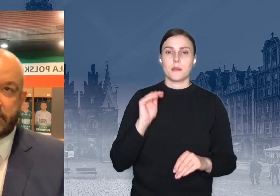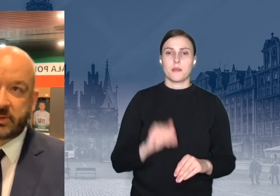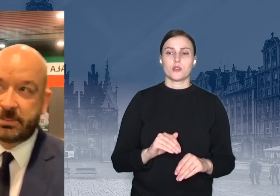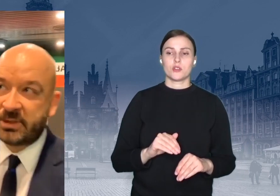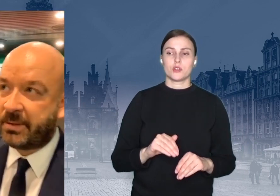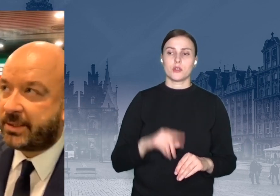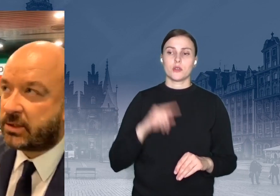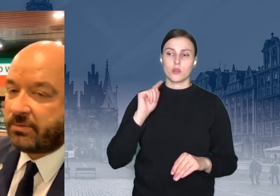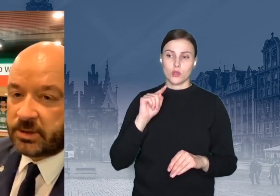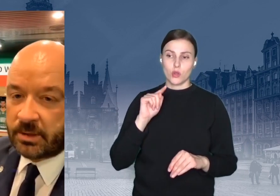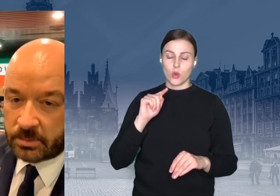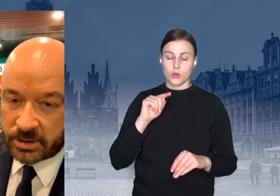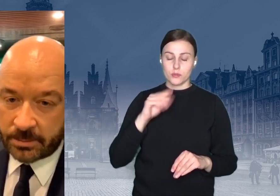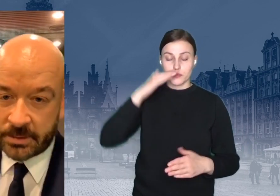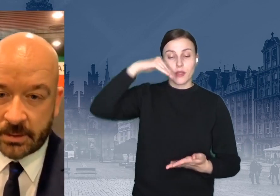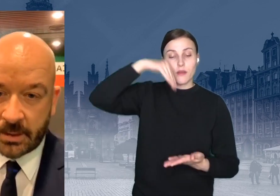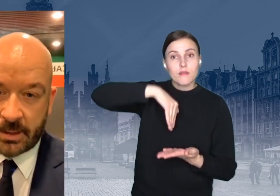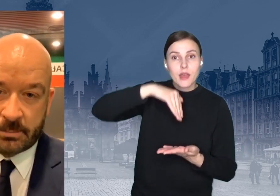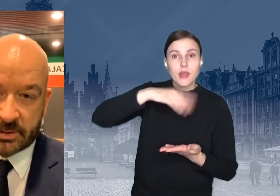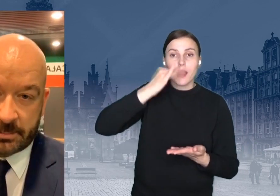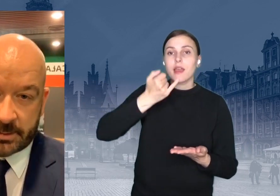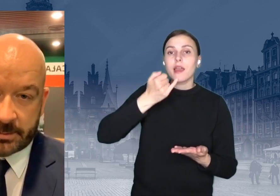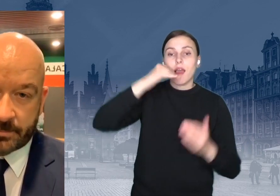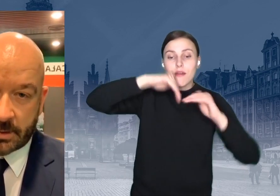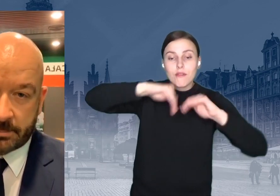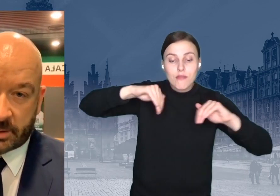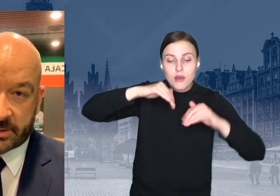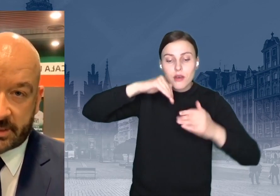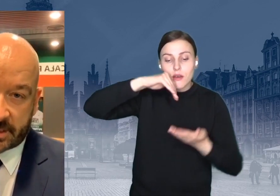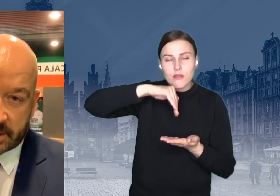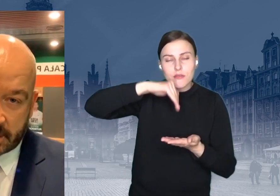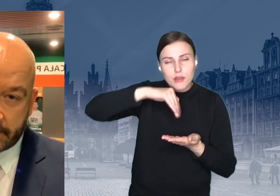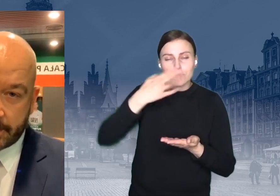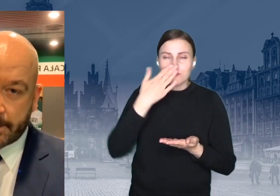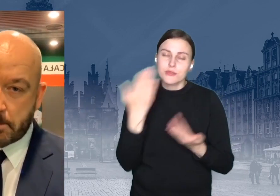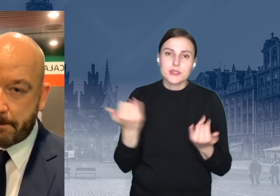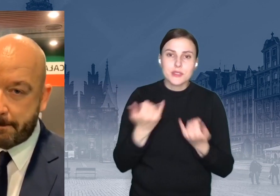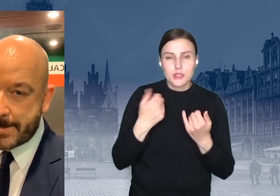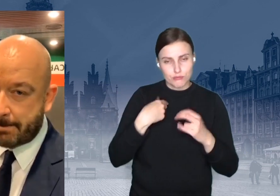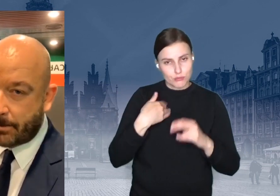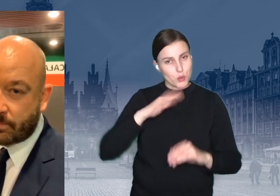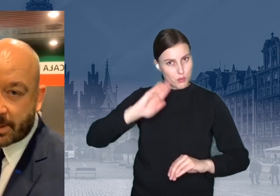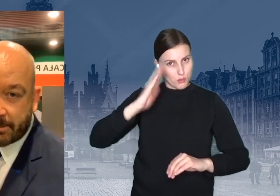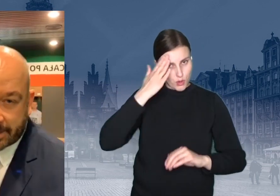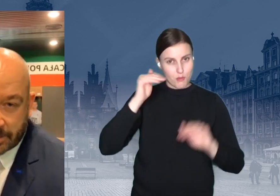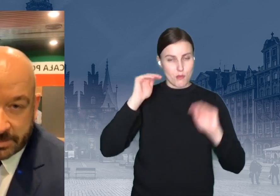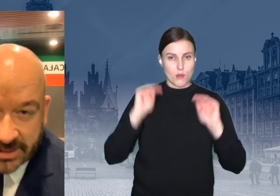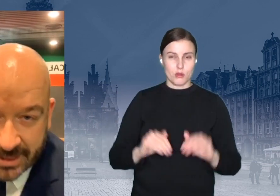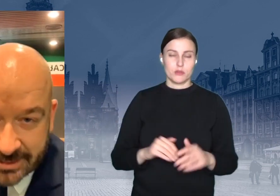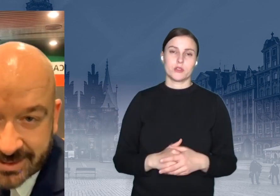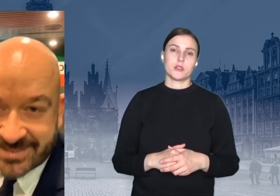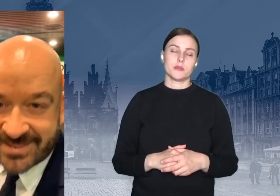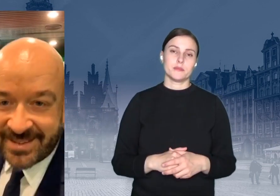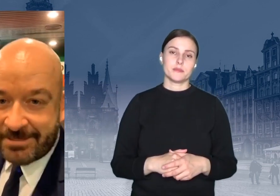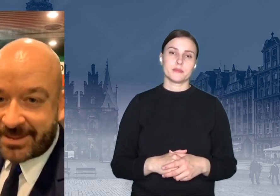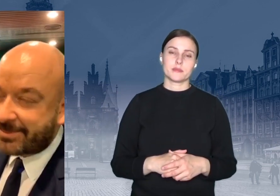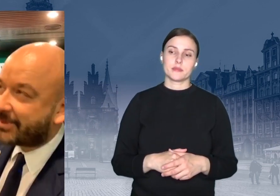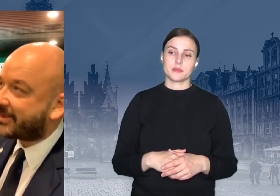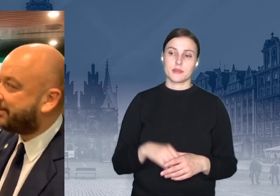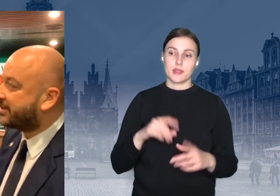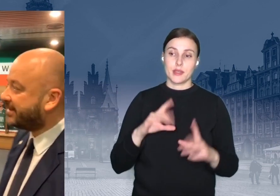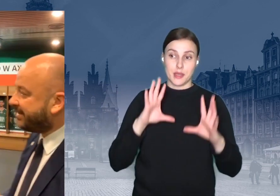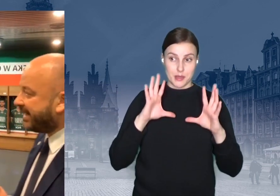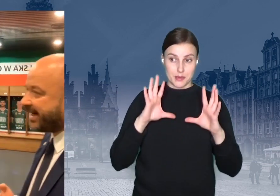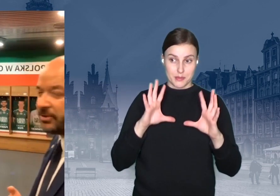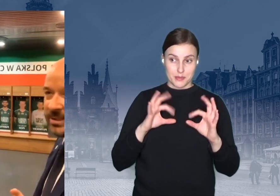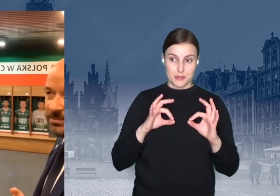spenetrować, możemy poznać. Także pan lubi szatnię, czy pani Małgosia pisze, nie